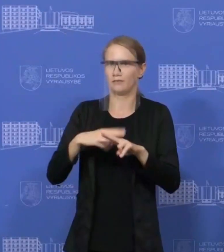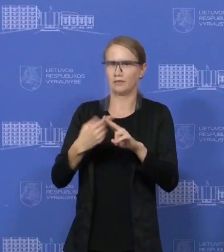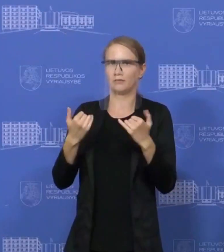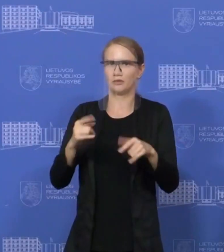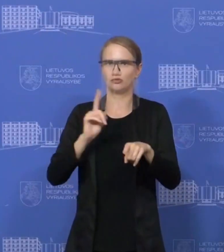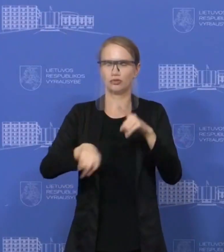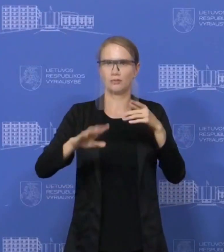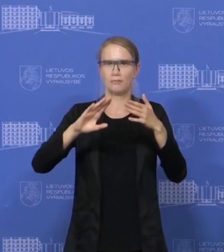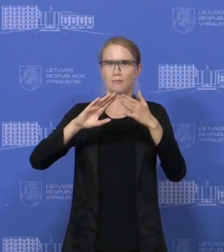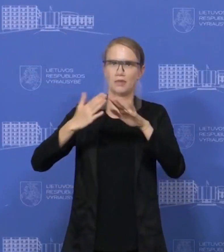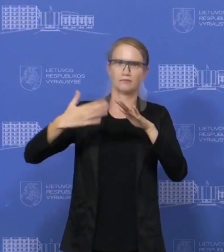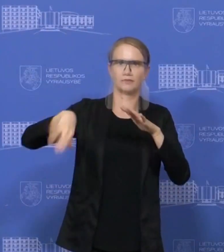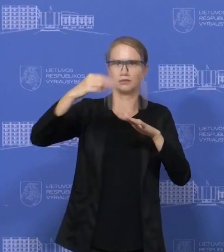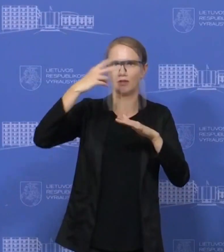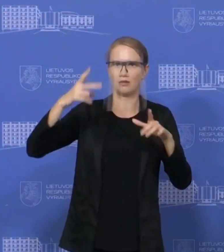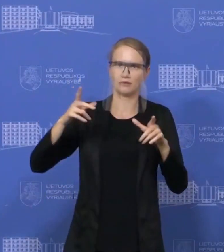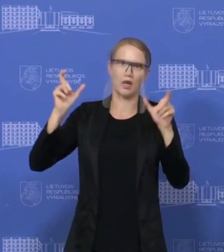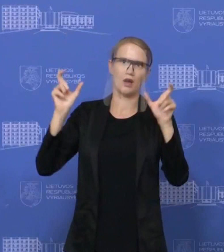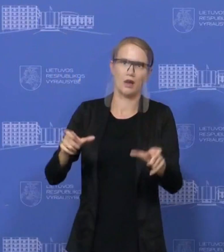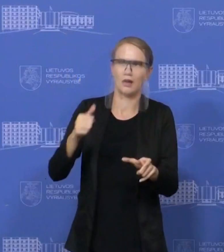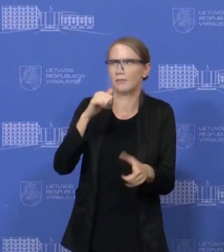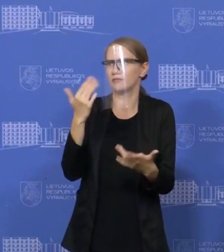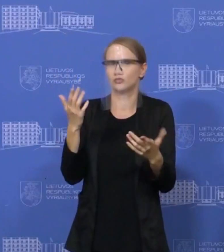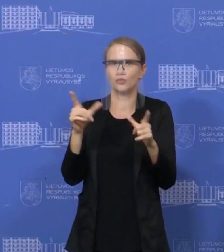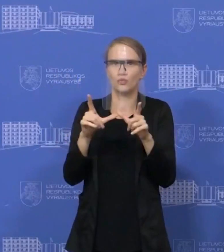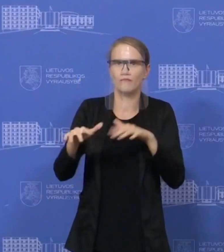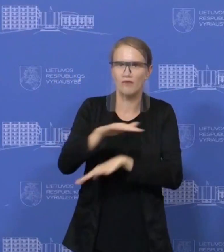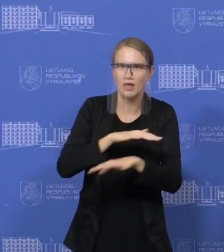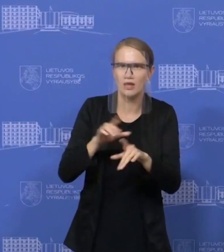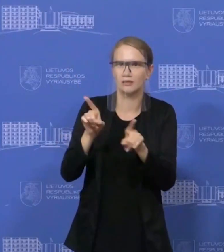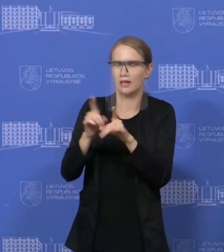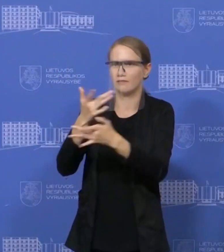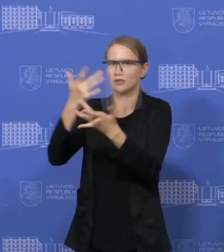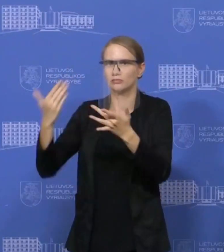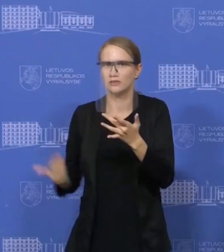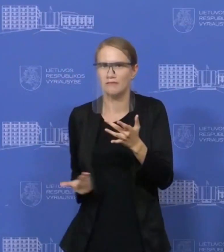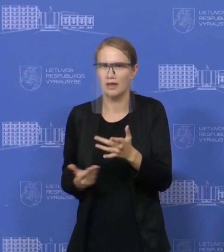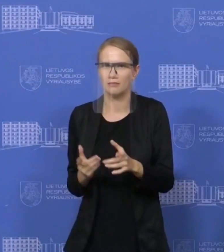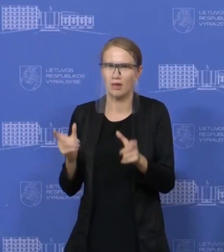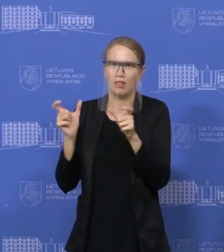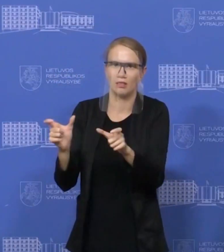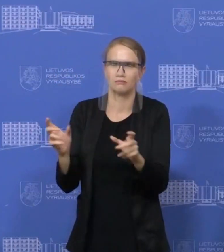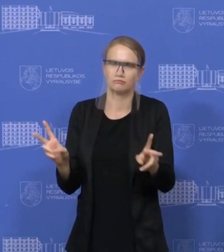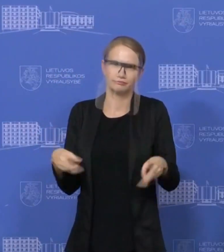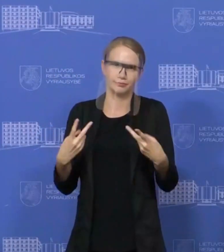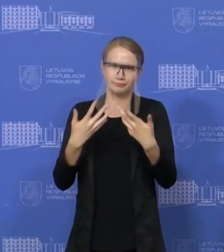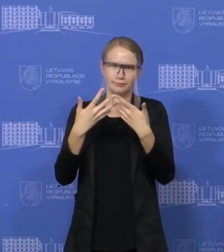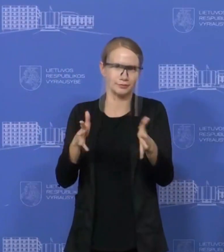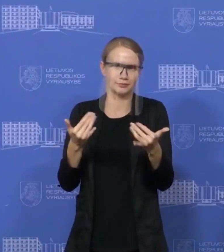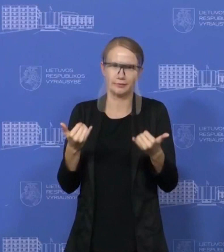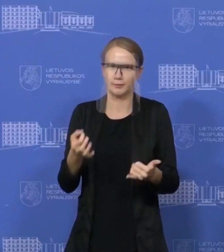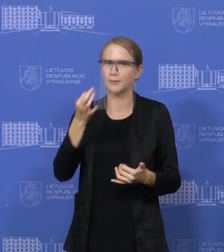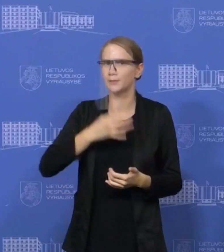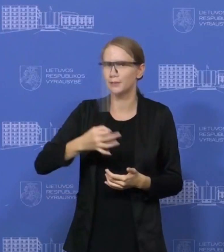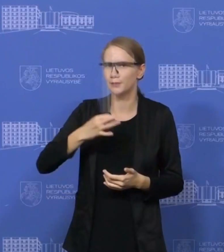reikėtų įvedinėti ūkinės veiklos tam tikros komercinės arba mūsų viešo gyvenimo ribojimus. Dėl to, kol kas tokio sprendimo dar nesame